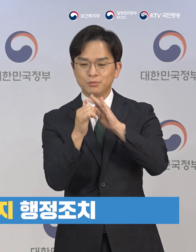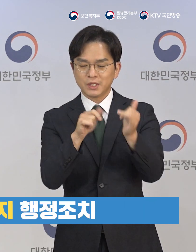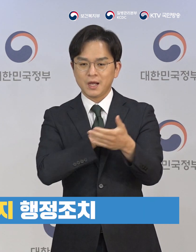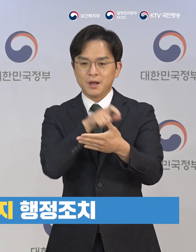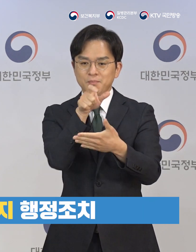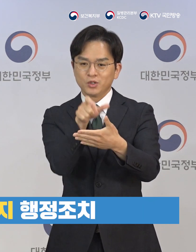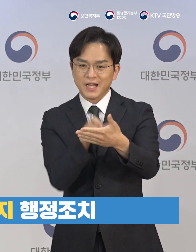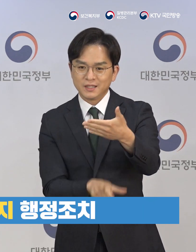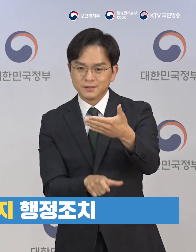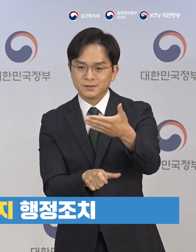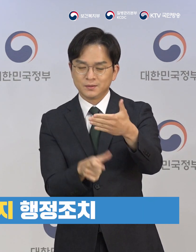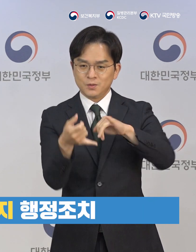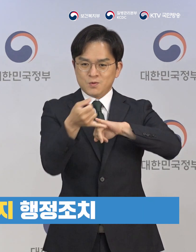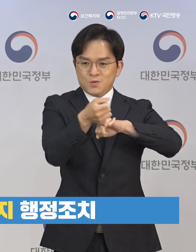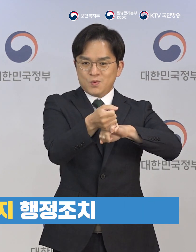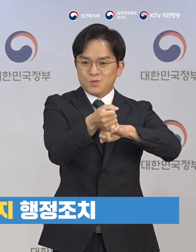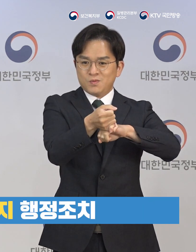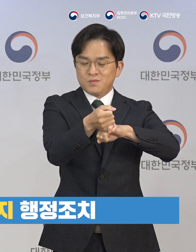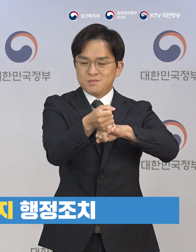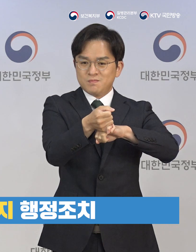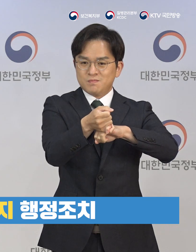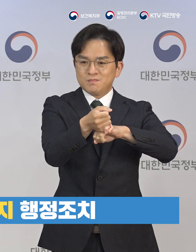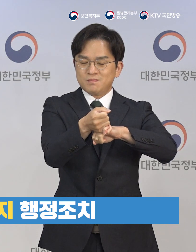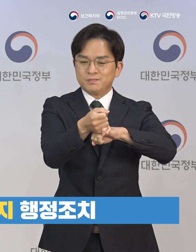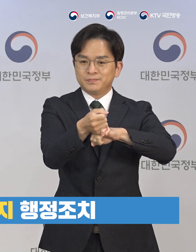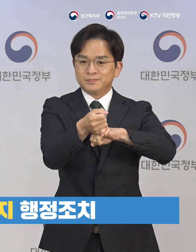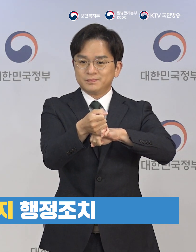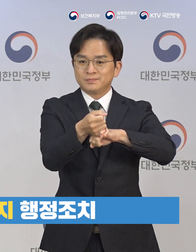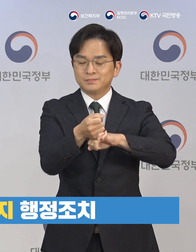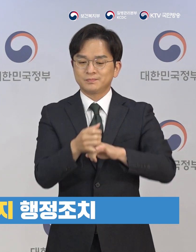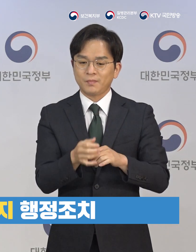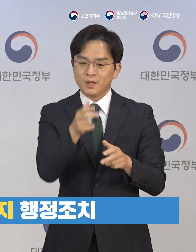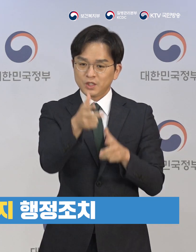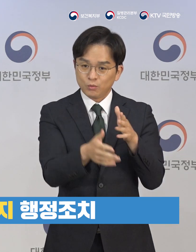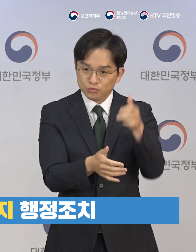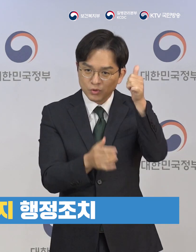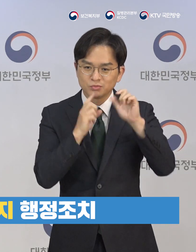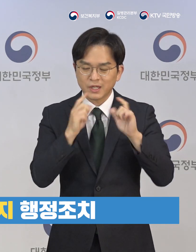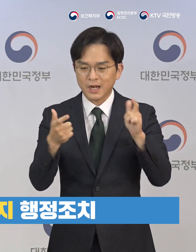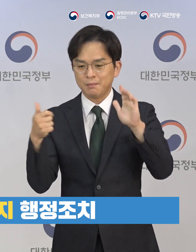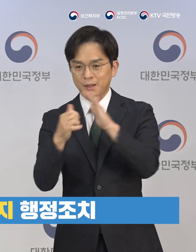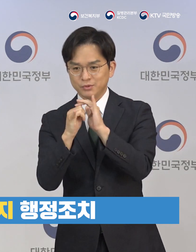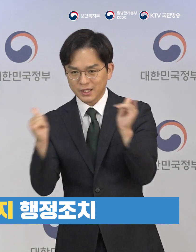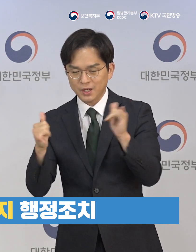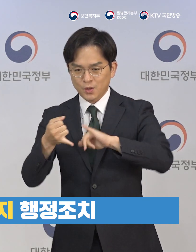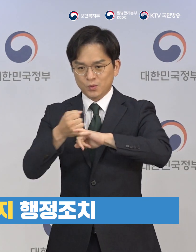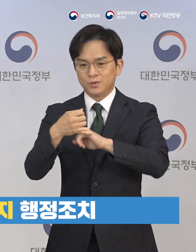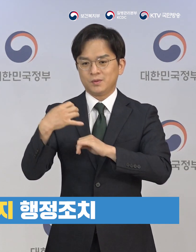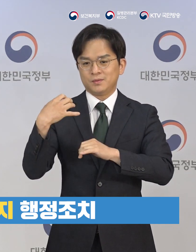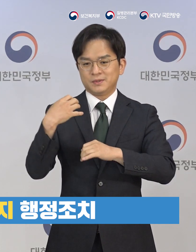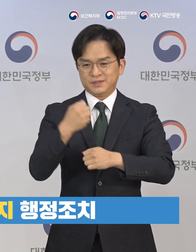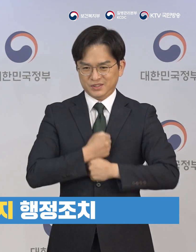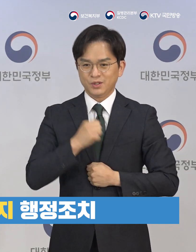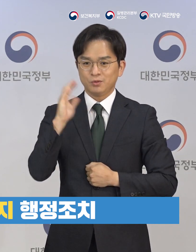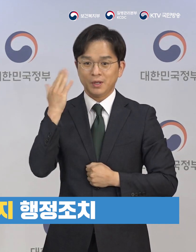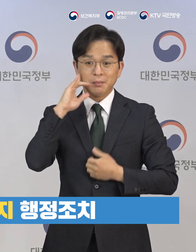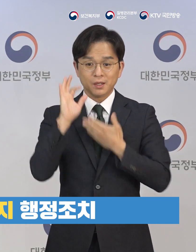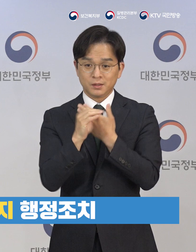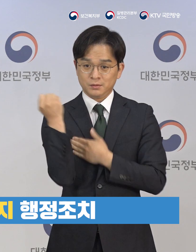착용, 출입자 맹단 관리 등 핵심적인 방역수칙이 사업주와 이용자 모두에게